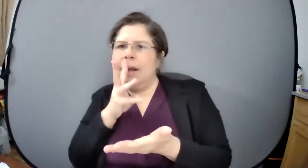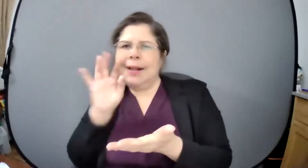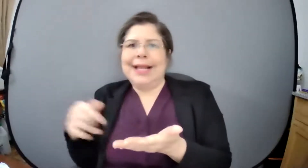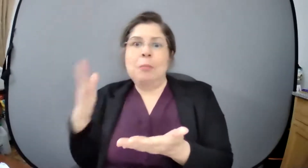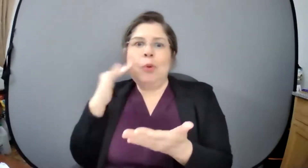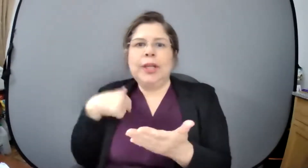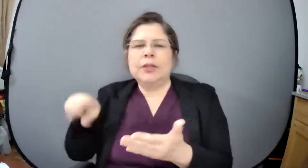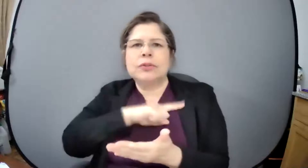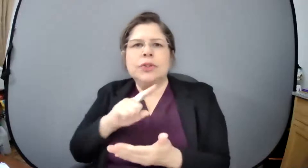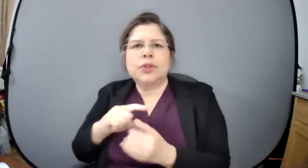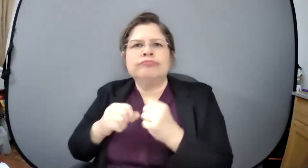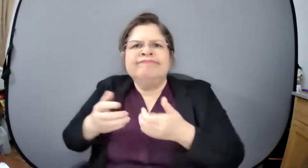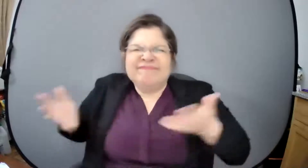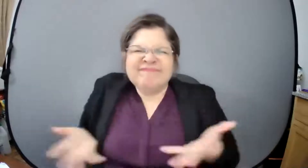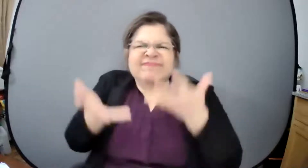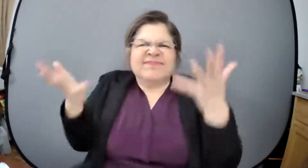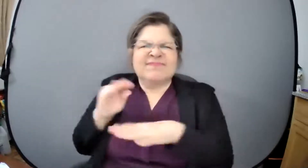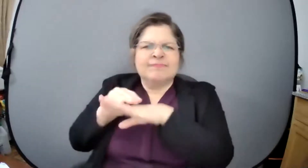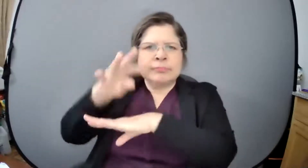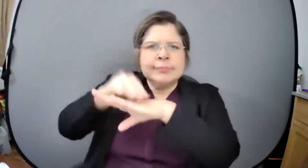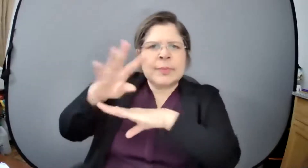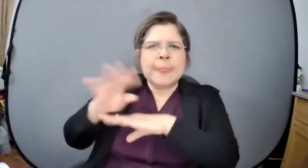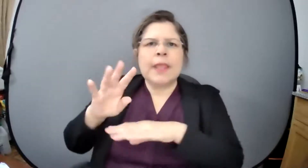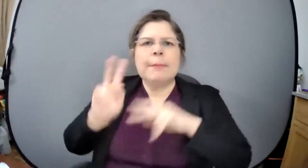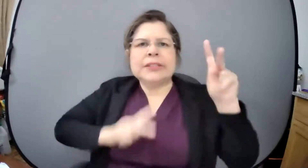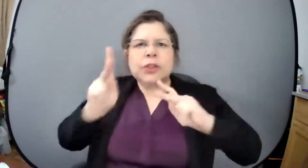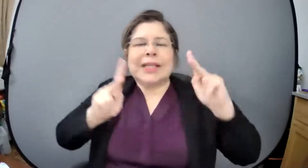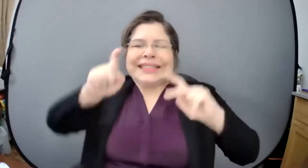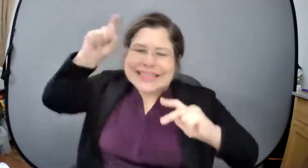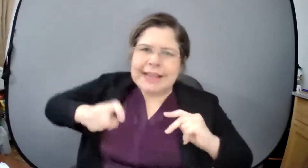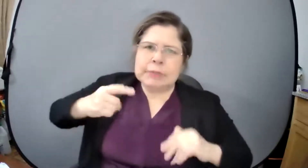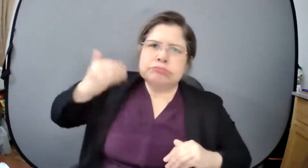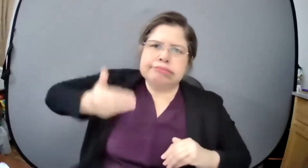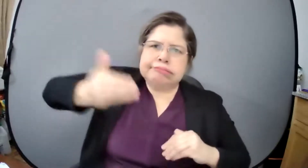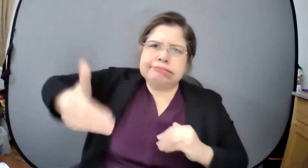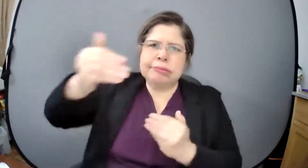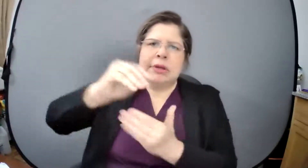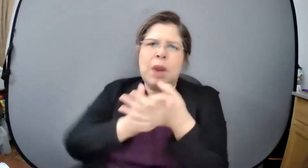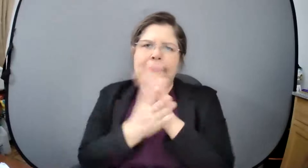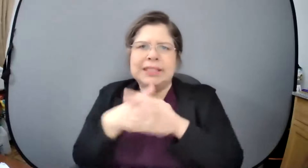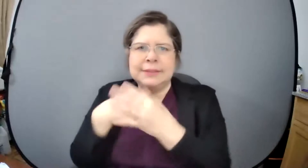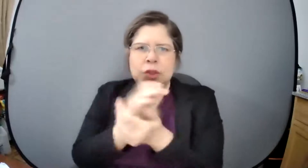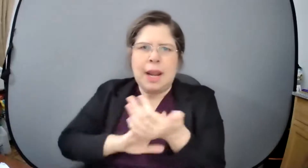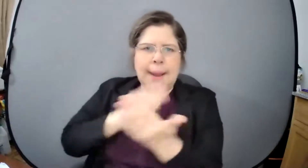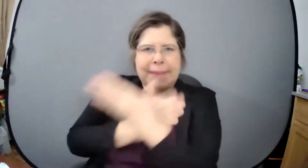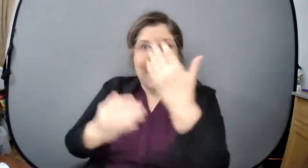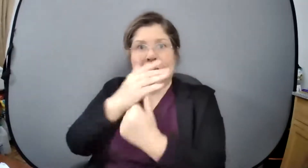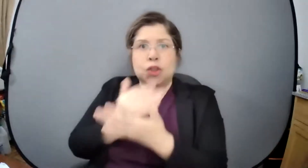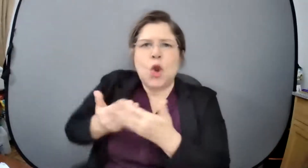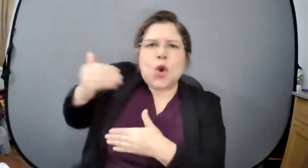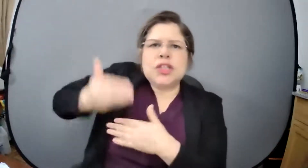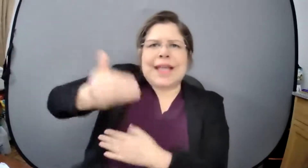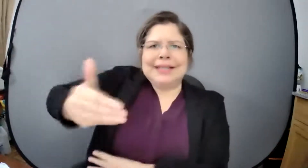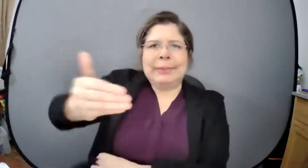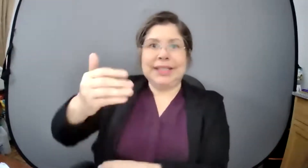jabón así que aquí a las órdenes y lo que necesiten ustedes ya saben cuenten conmigo. Gracias